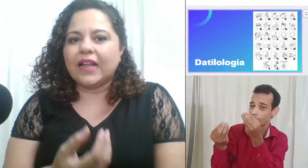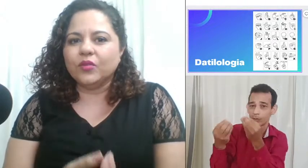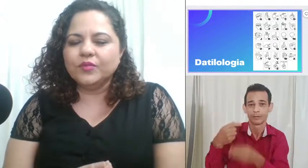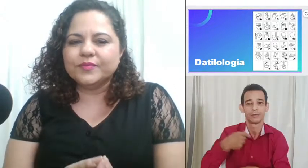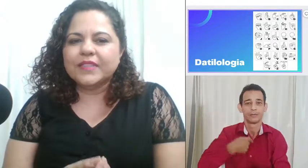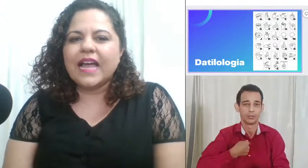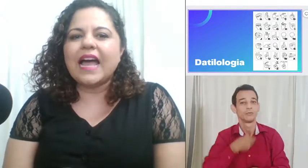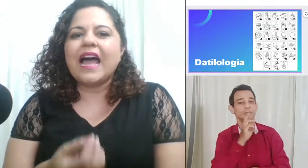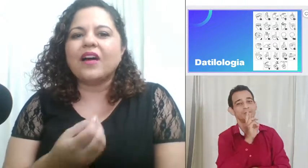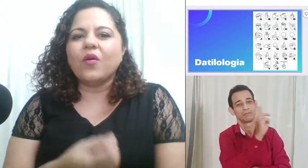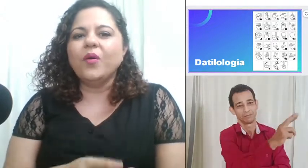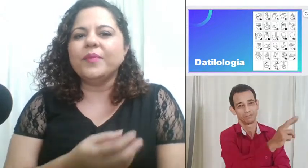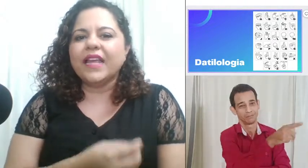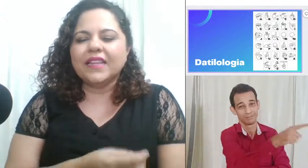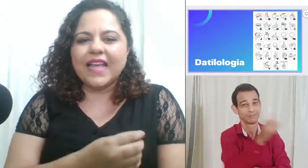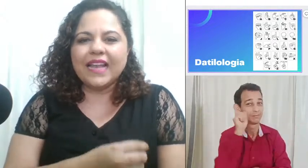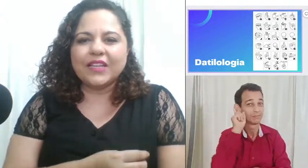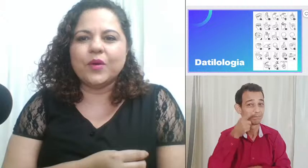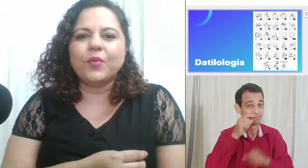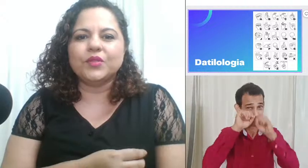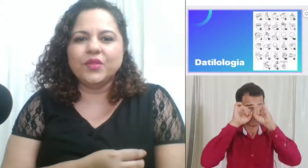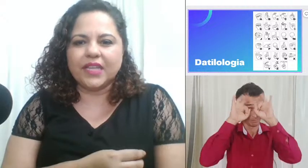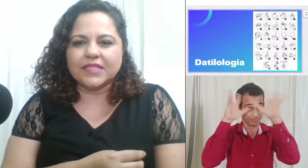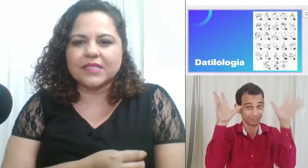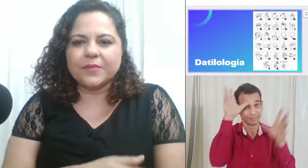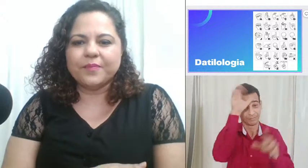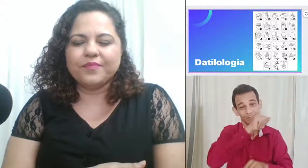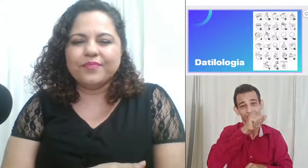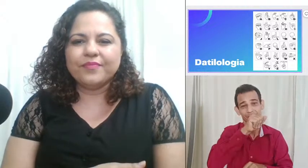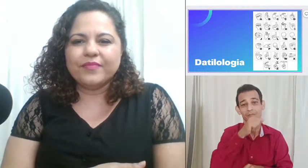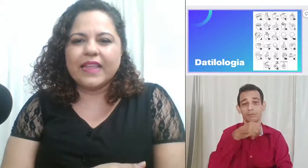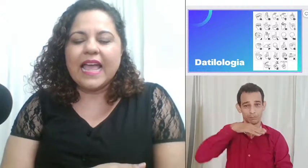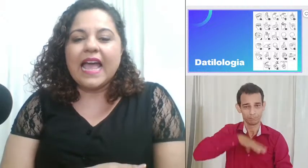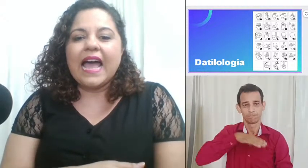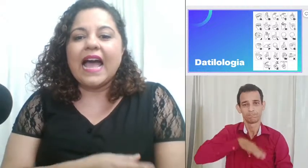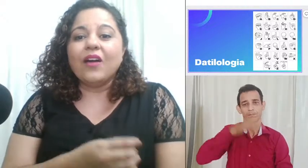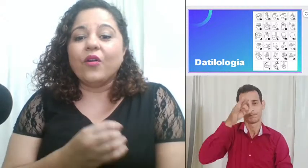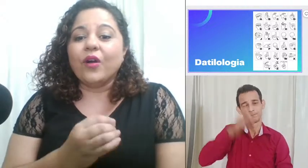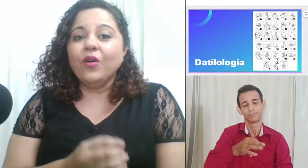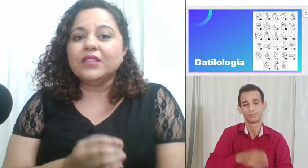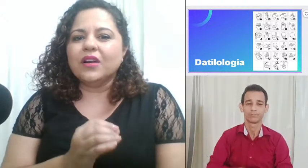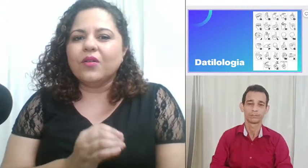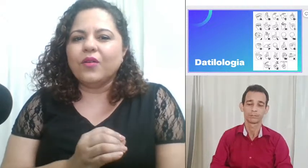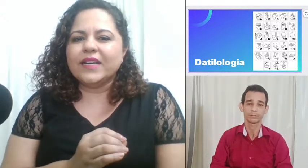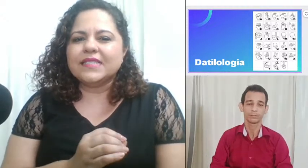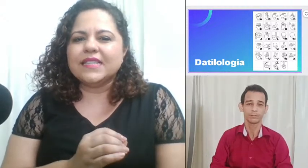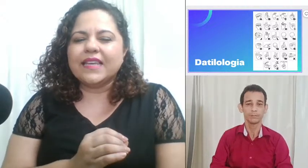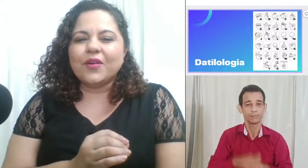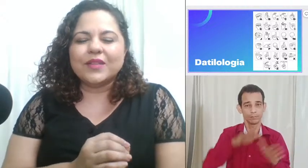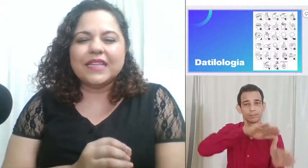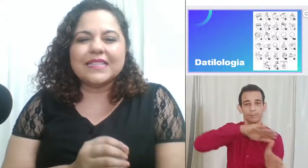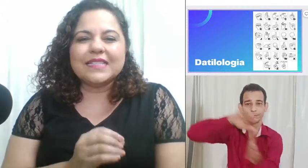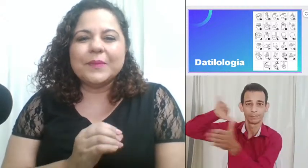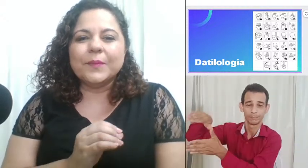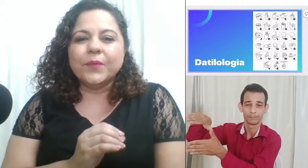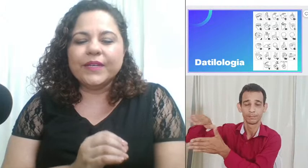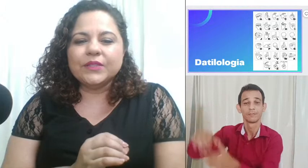-lo a compreender a língua portuguesa. Agora, outra coisa que acontece muito